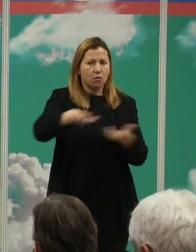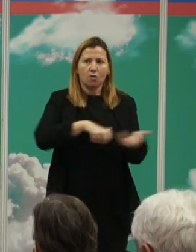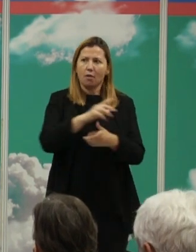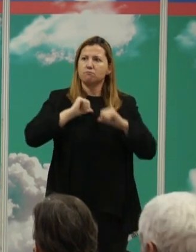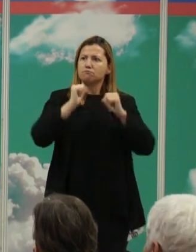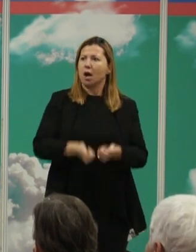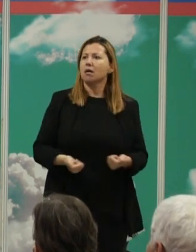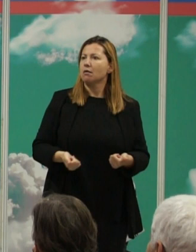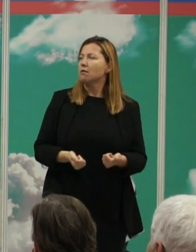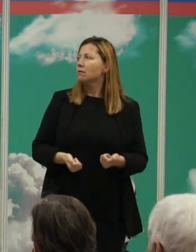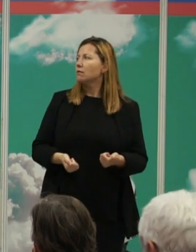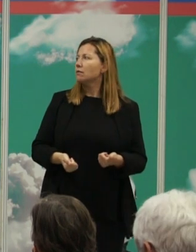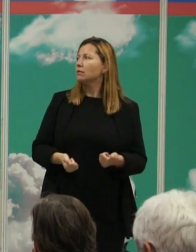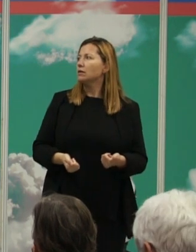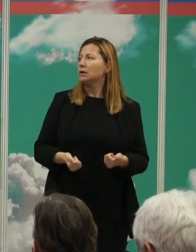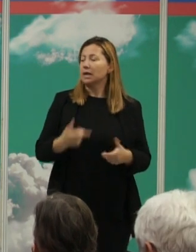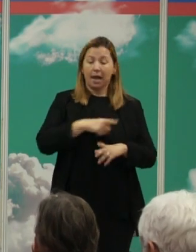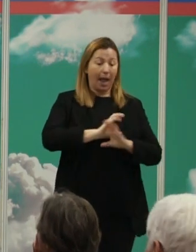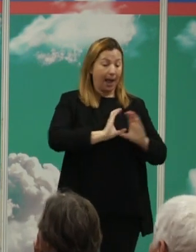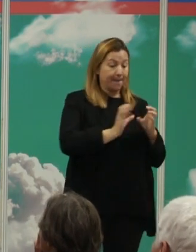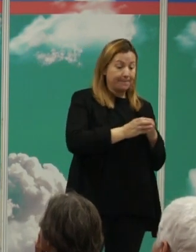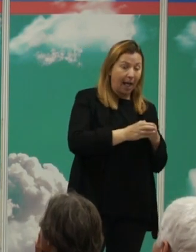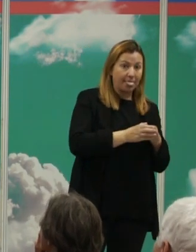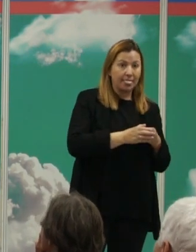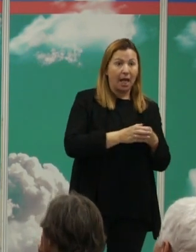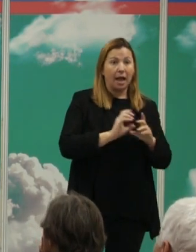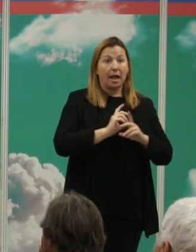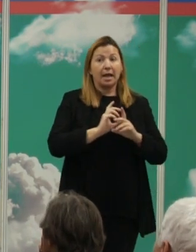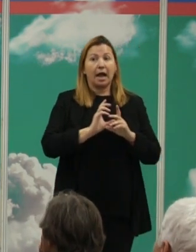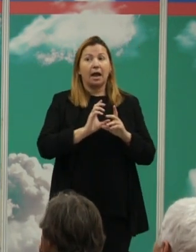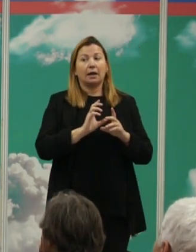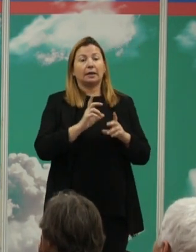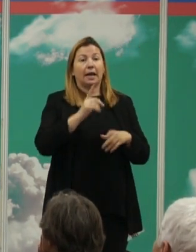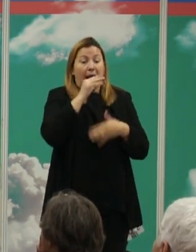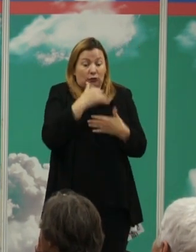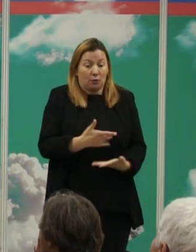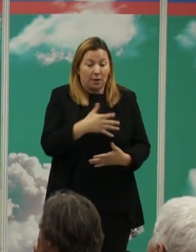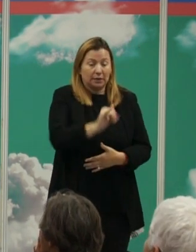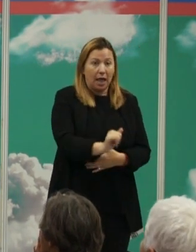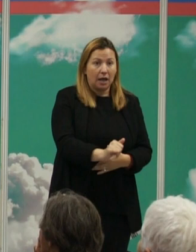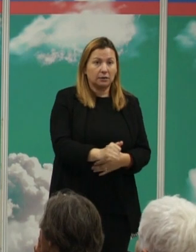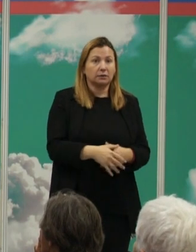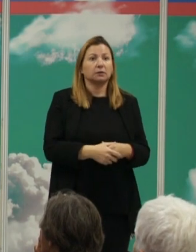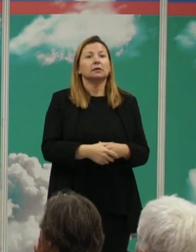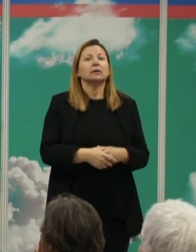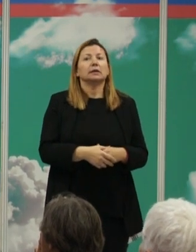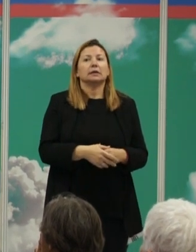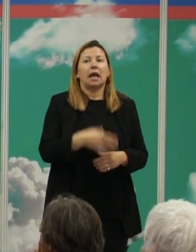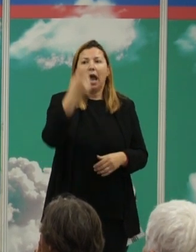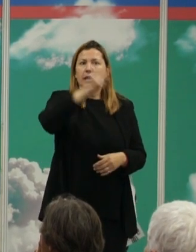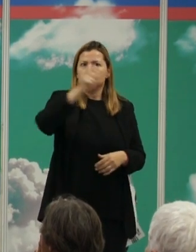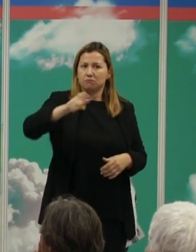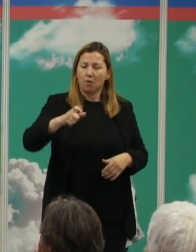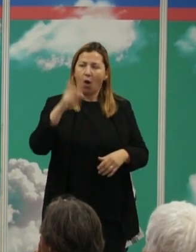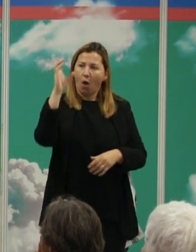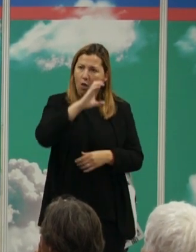gramos entender que las pocas bandas y tribus que todavía existen en la actualidad que están consideradas por los etnólogos y por los antropólogos como bandas y tribus